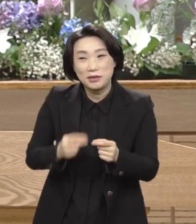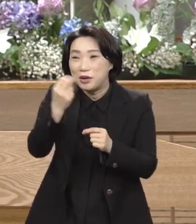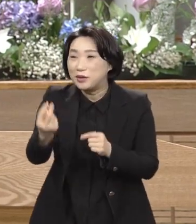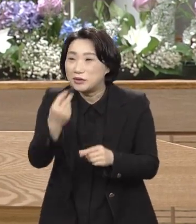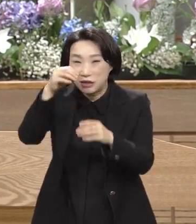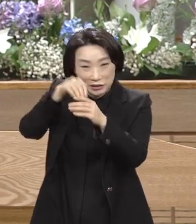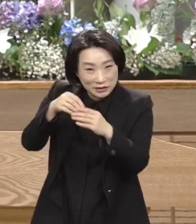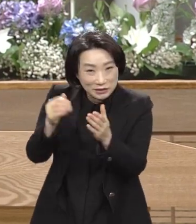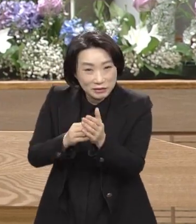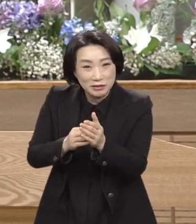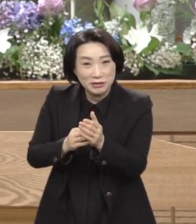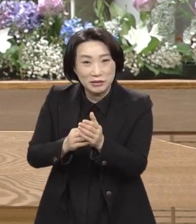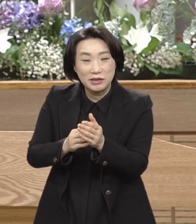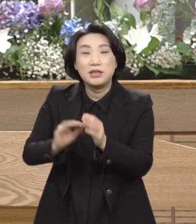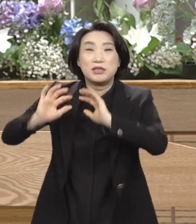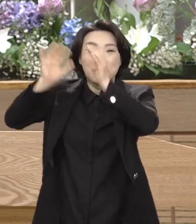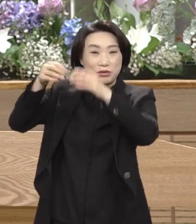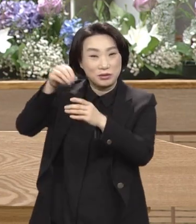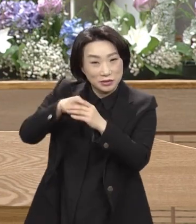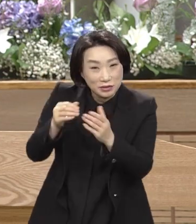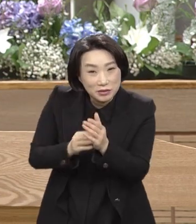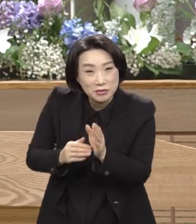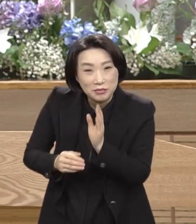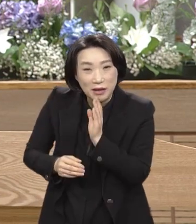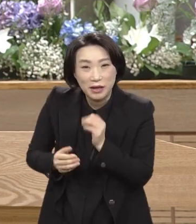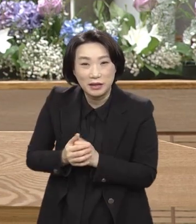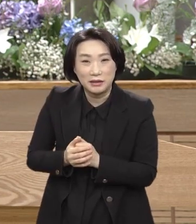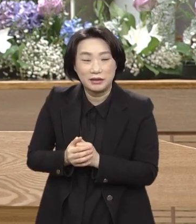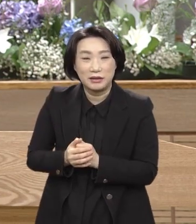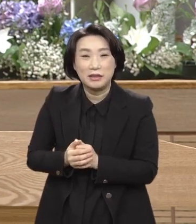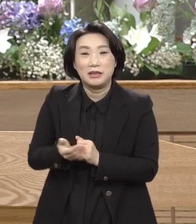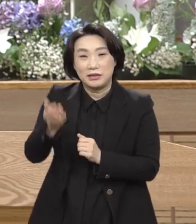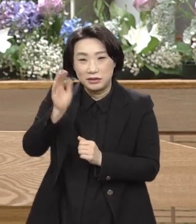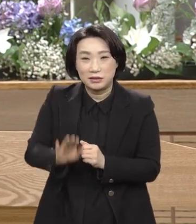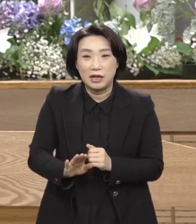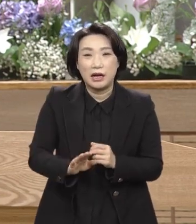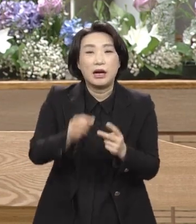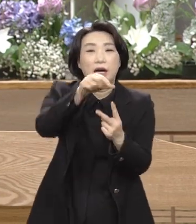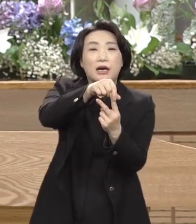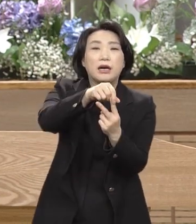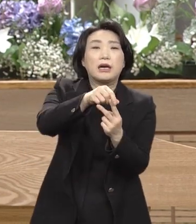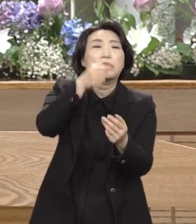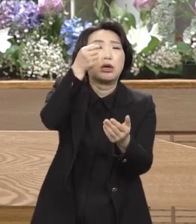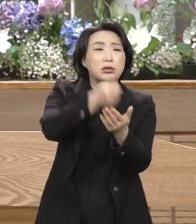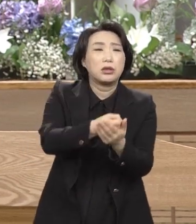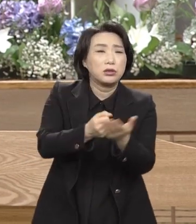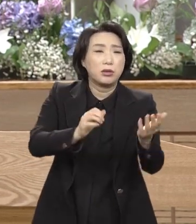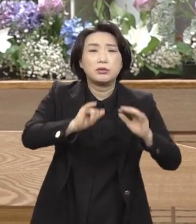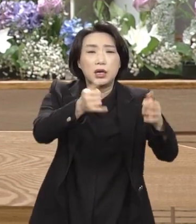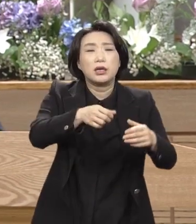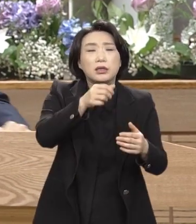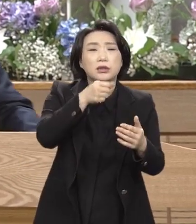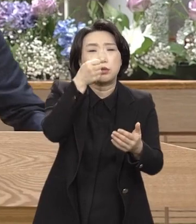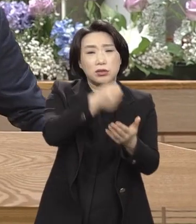들었고 천국이 들었고 그러나 바라바를 택하면 세상을 택하면 지옥이 들어있고